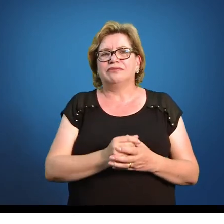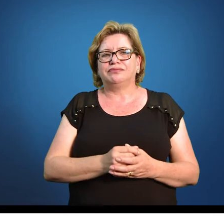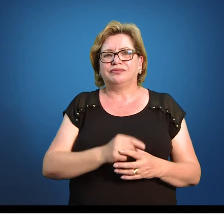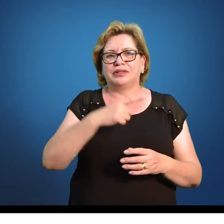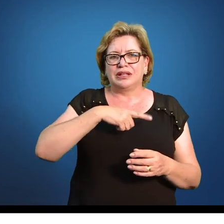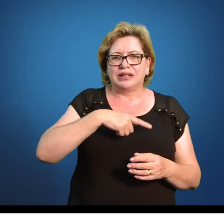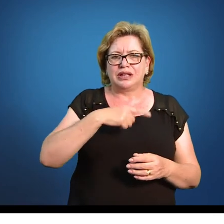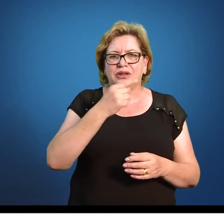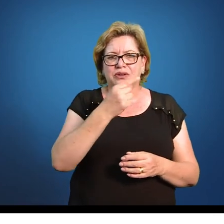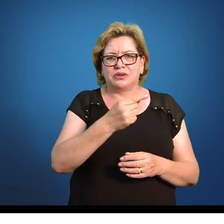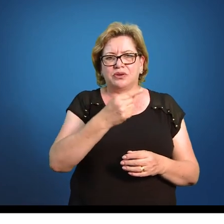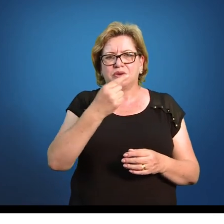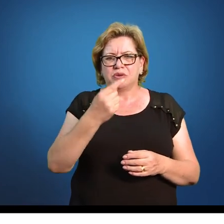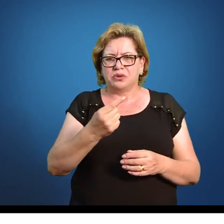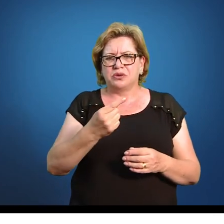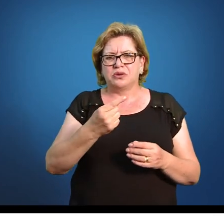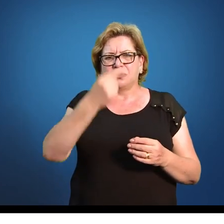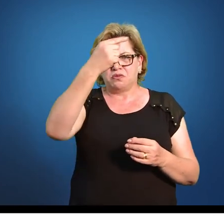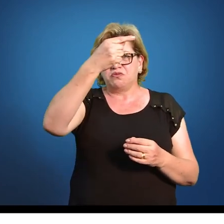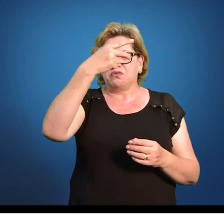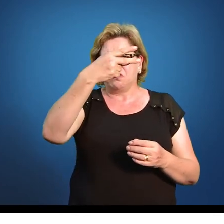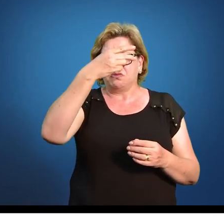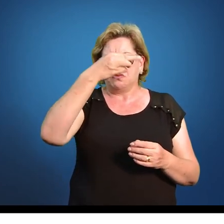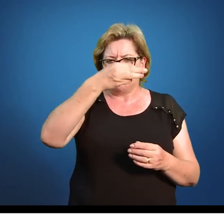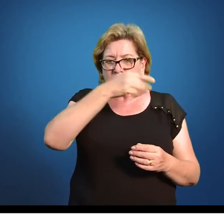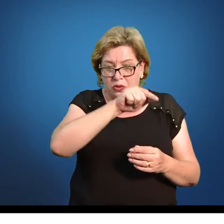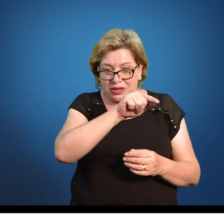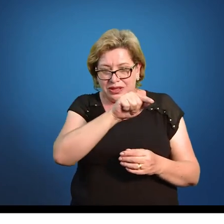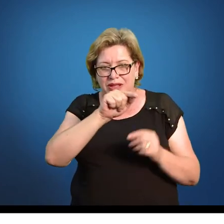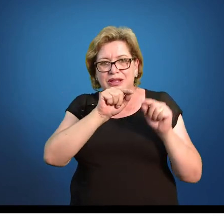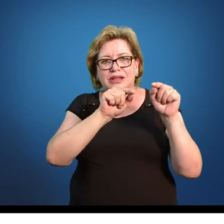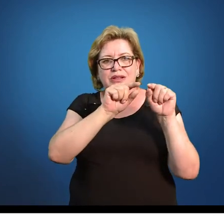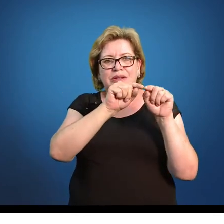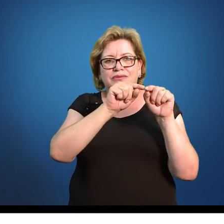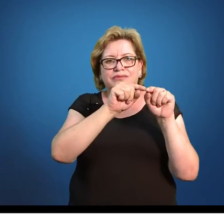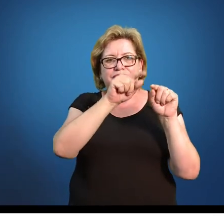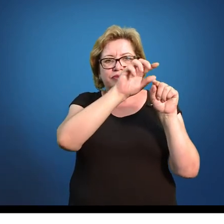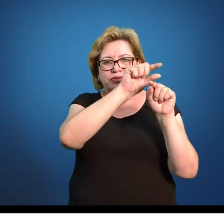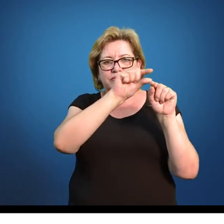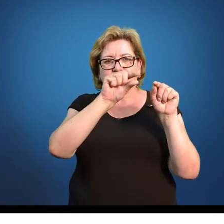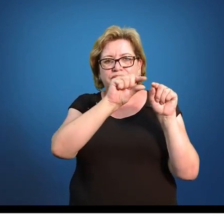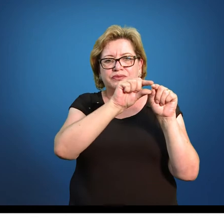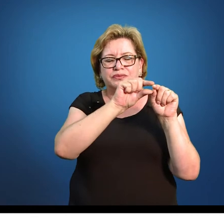Então, tem lá, um, dois, três, quatro. O que quer dizer? Vamos marcar até o três aqui.